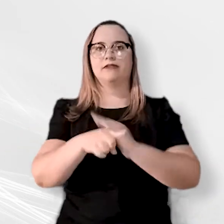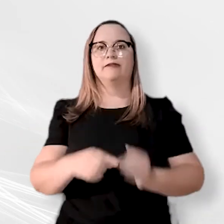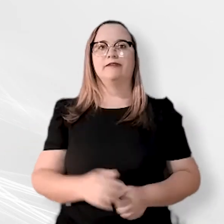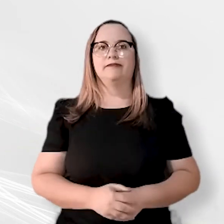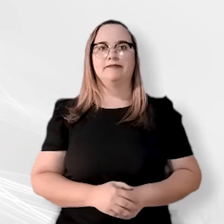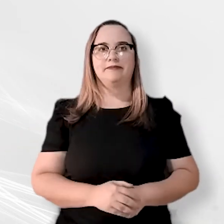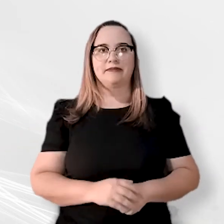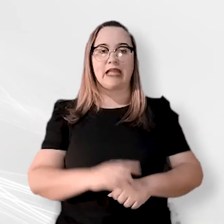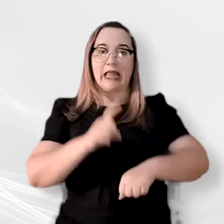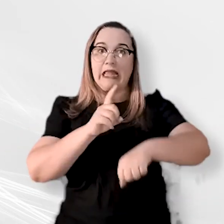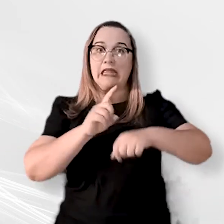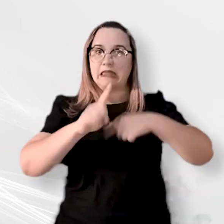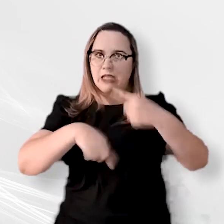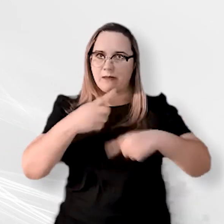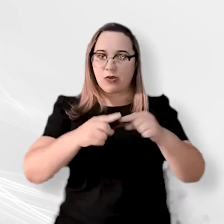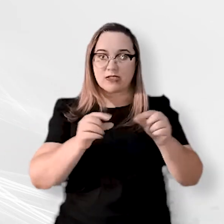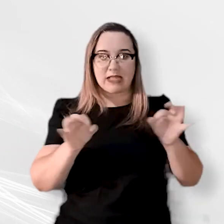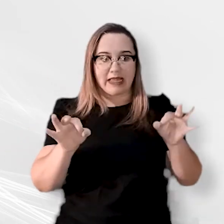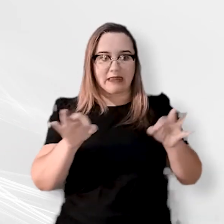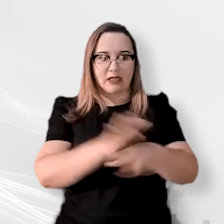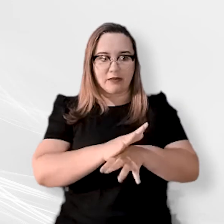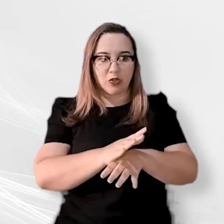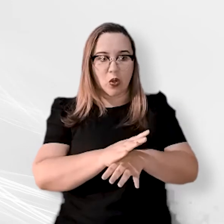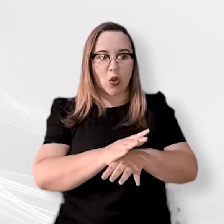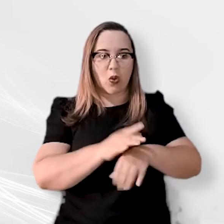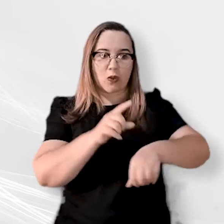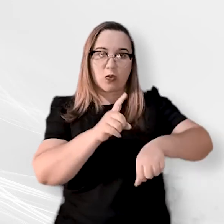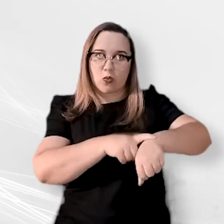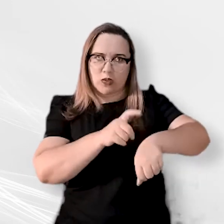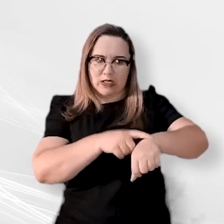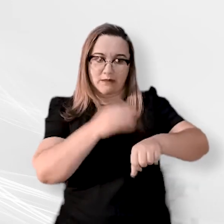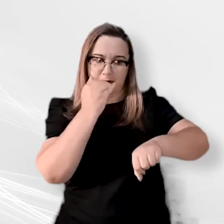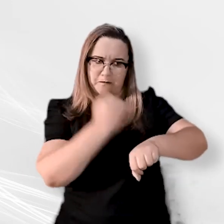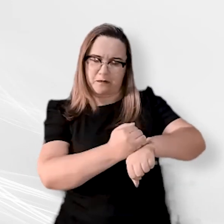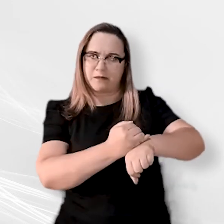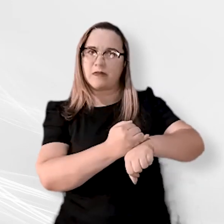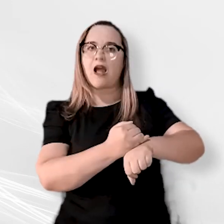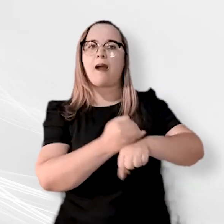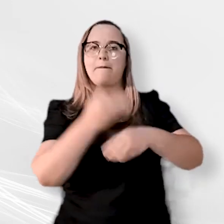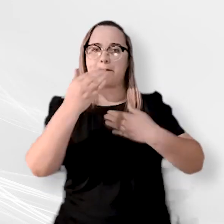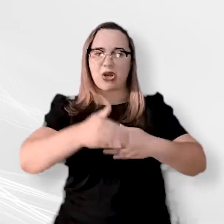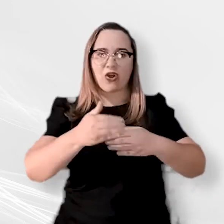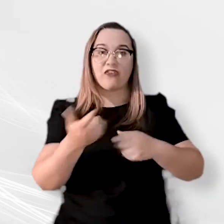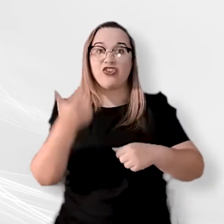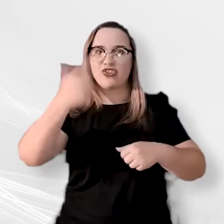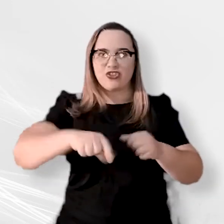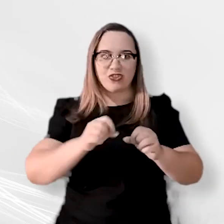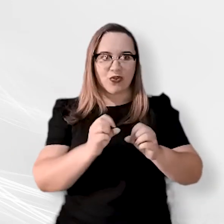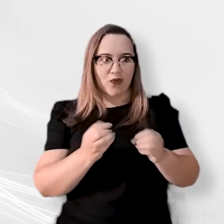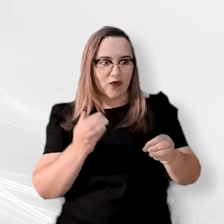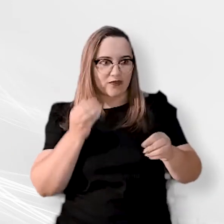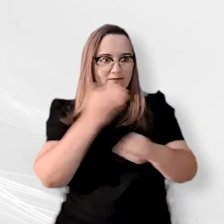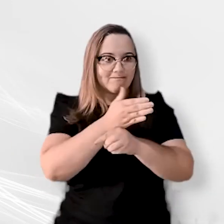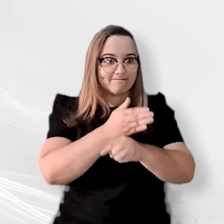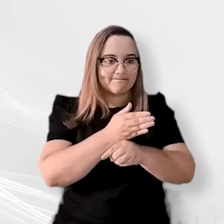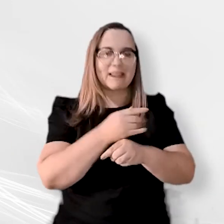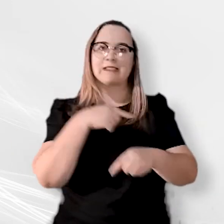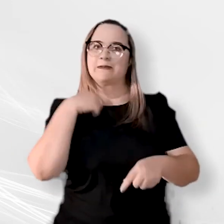conclusão da questão ou término do tempo previsto, a prova não poderá mais ser acessada. No ato da